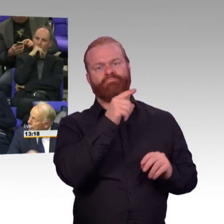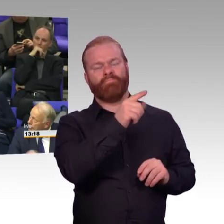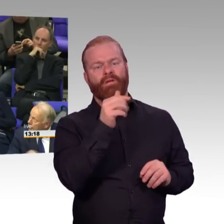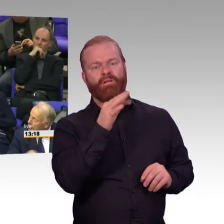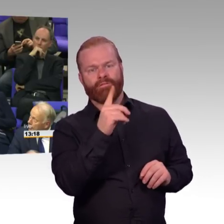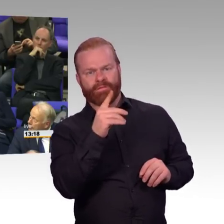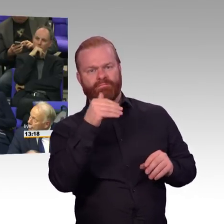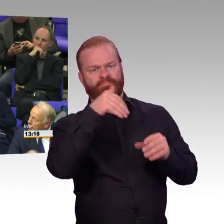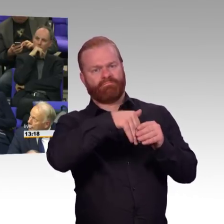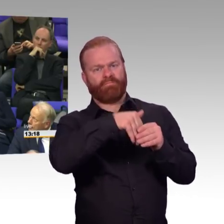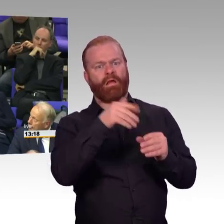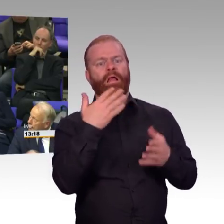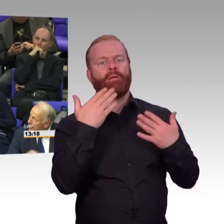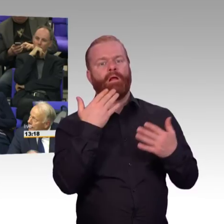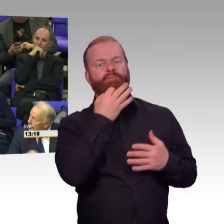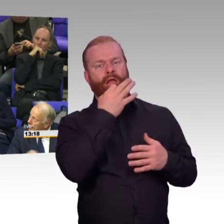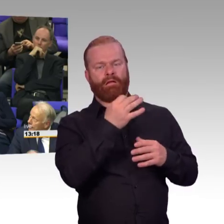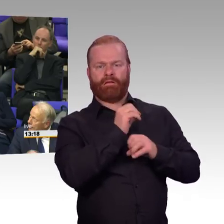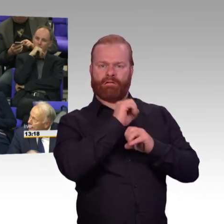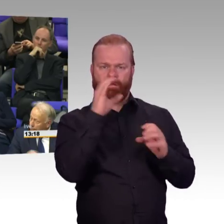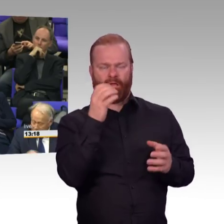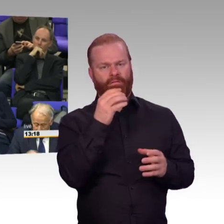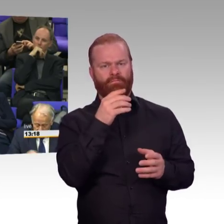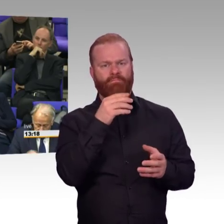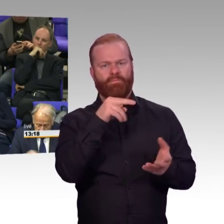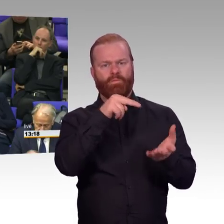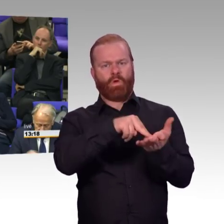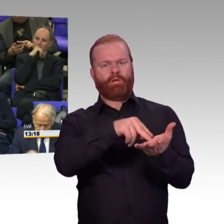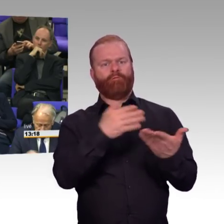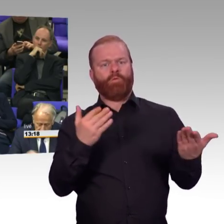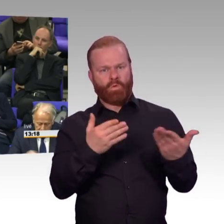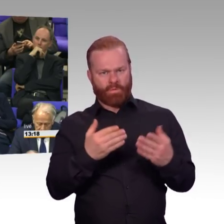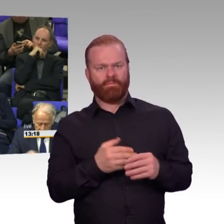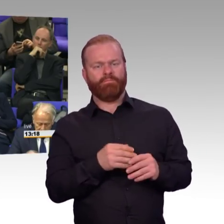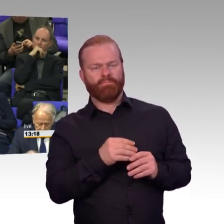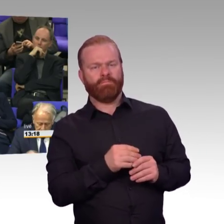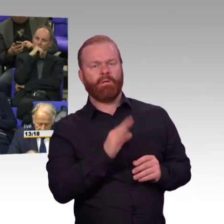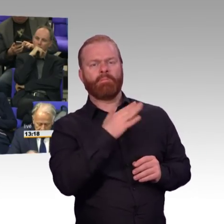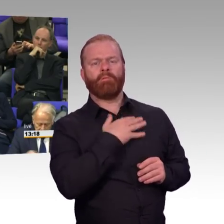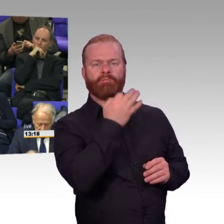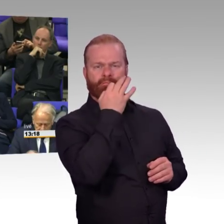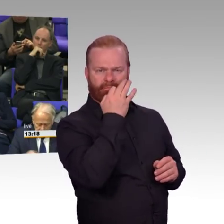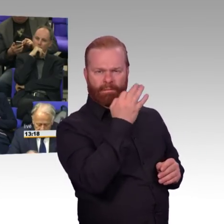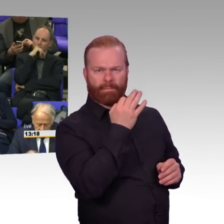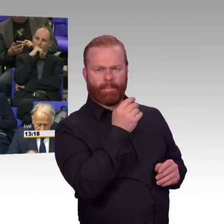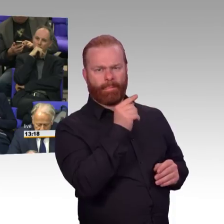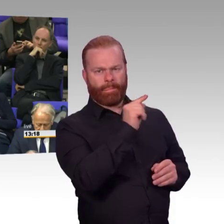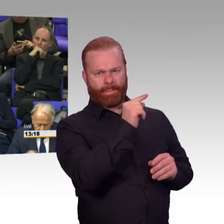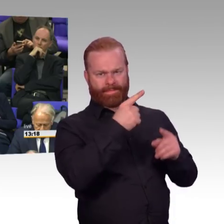wieder nicht mehr anzutreffen. Aber ich komme zu meiner Frage. Sie haben erneut diese Zahl genannt, diese 0,0 et cetera Zahl. Und Sie wissen ganz genau, das ist eine